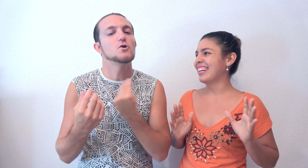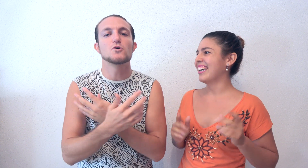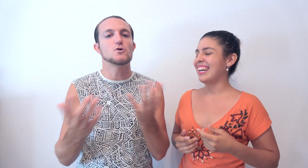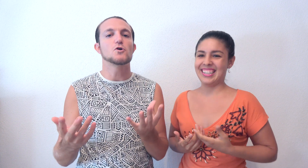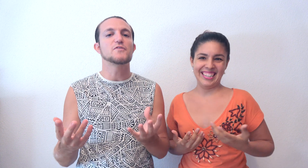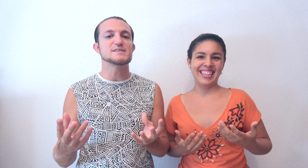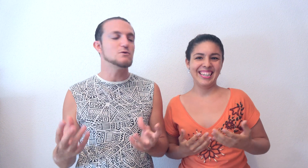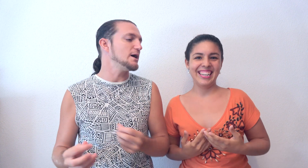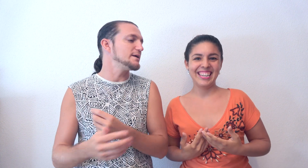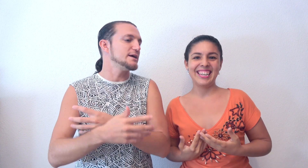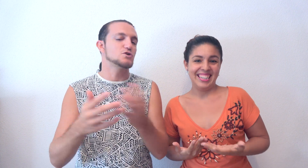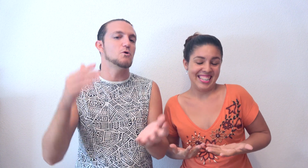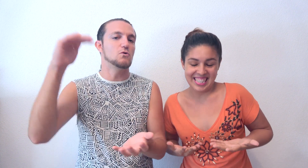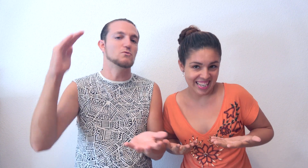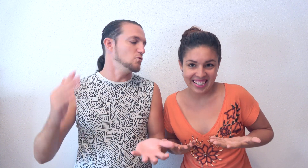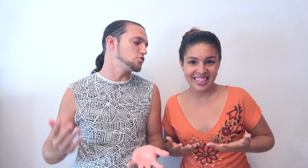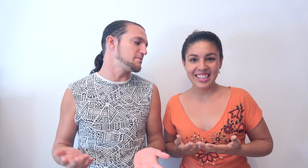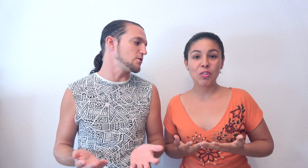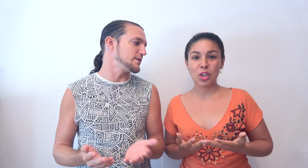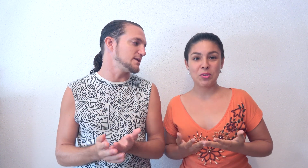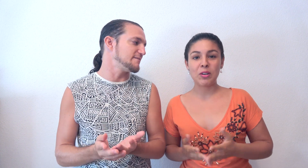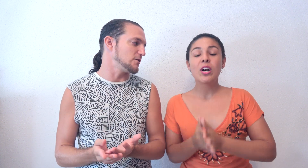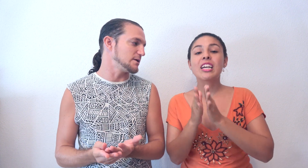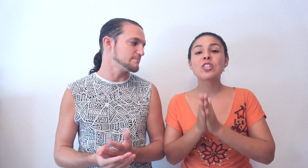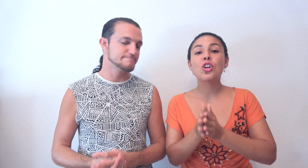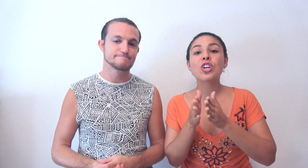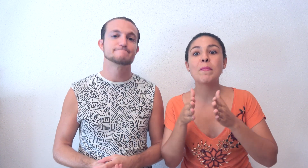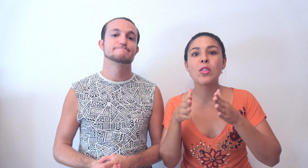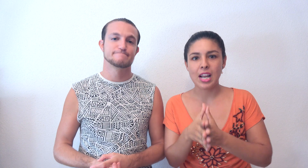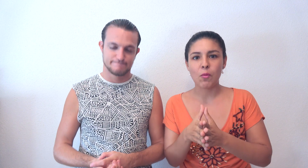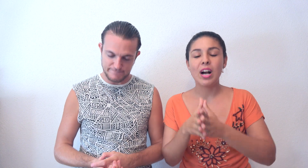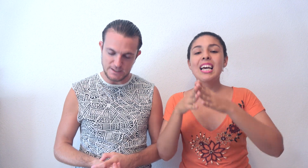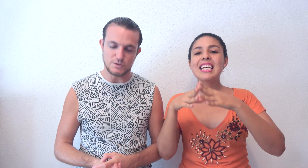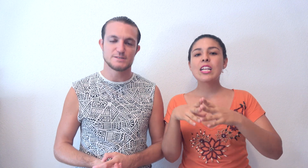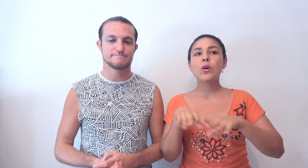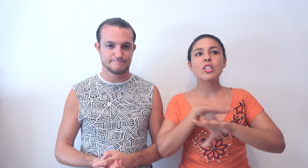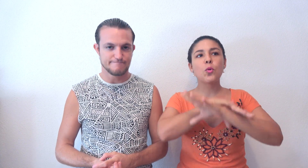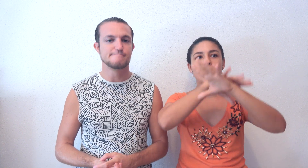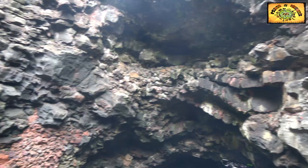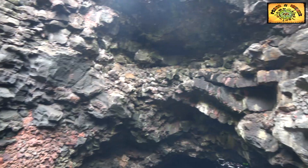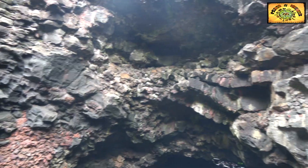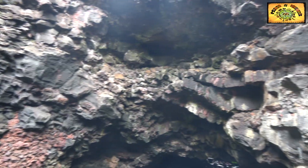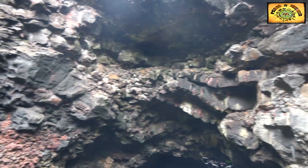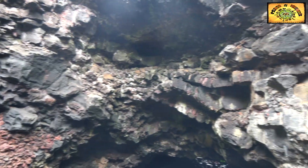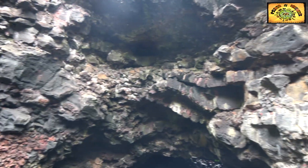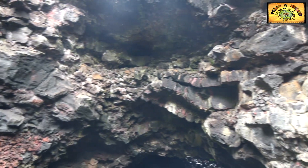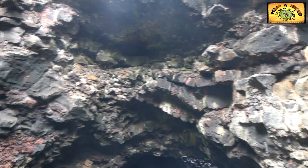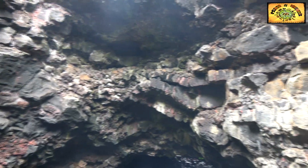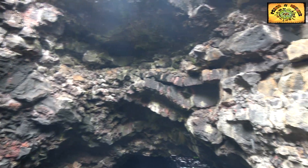conoce ese lugar y es como un top 5 de cada parte. Que son los jameos del agua. Este lugar es como una especie de una cavidad, ¿vale? Que se ha